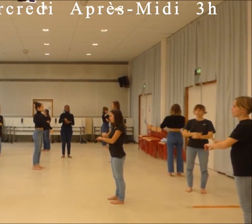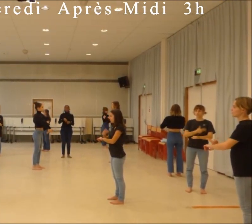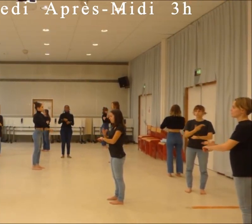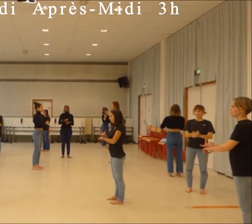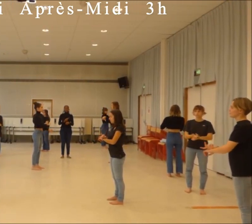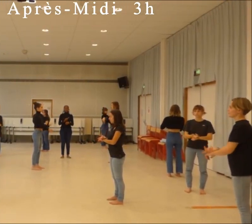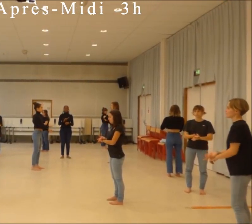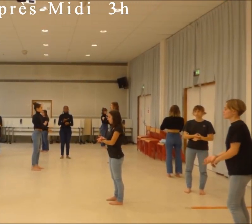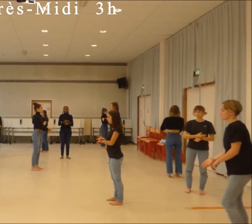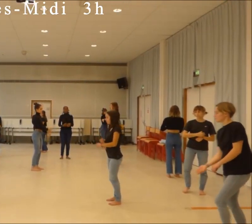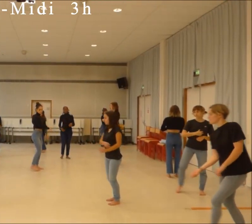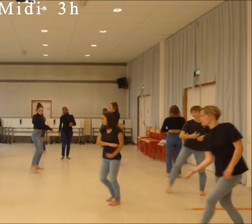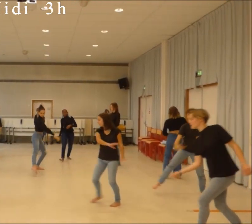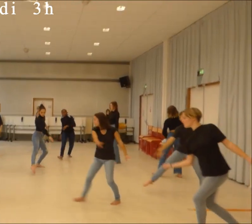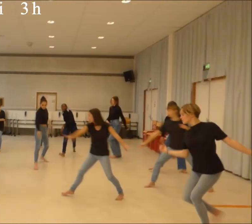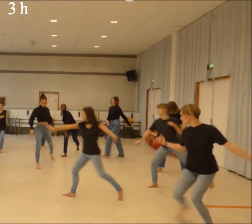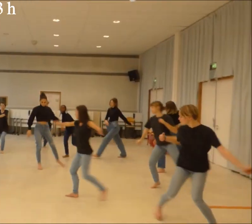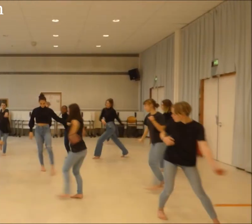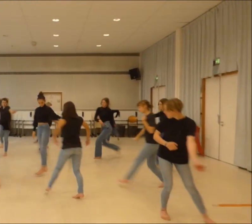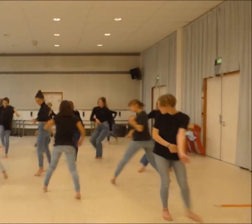Sous-titrage 501 ...